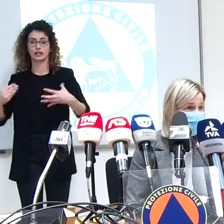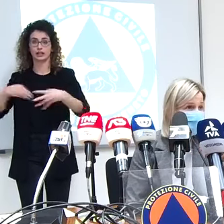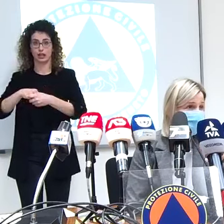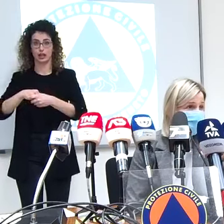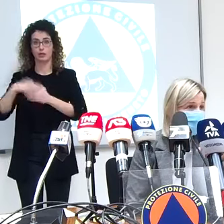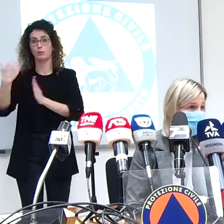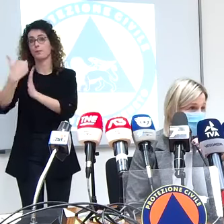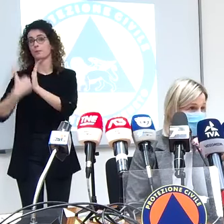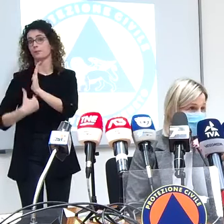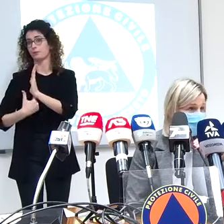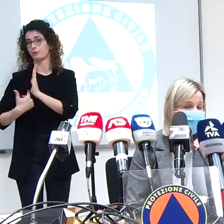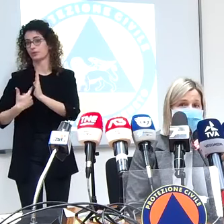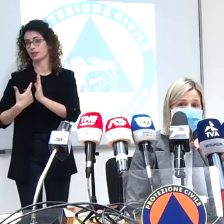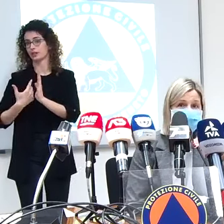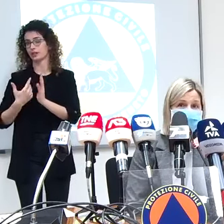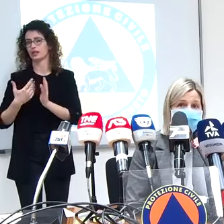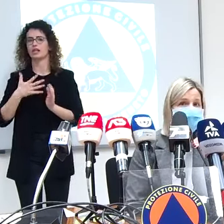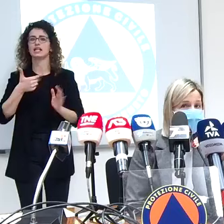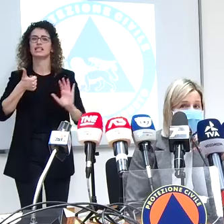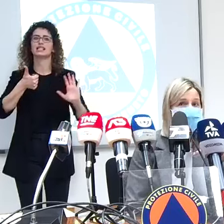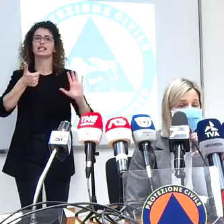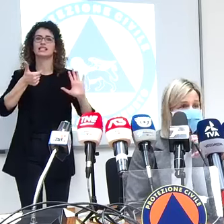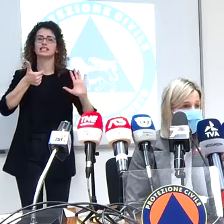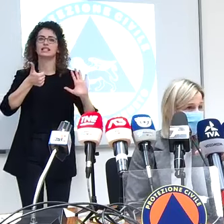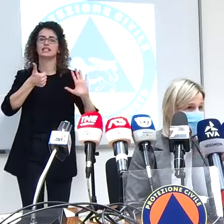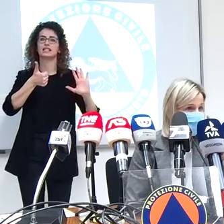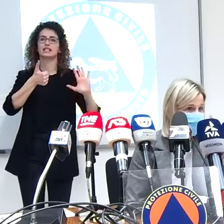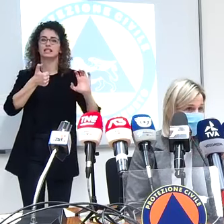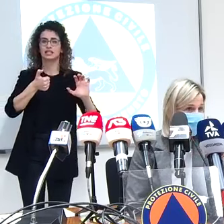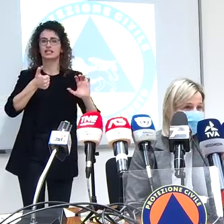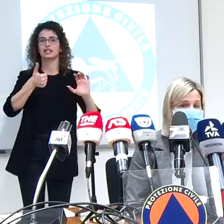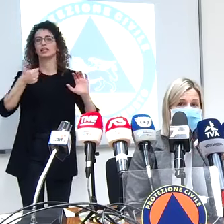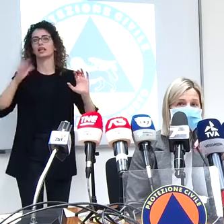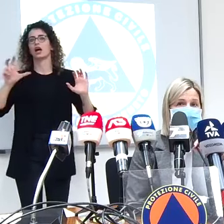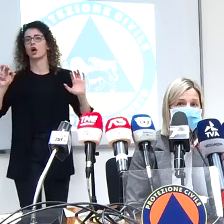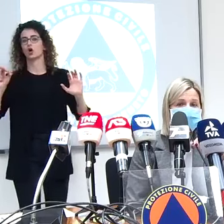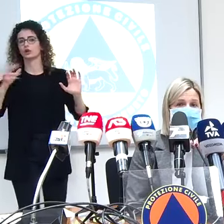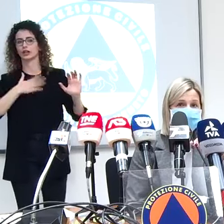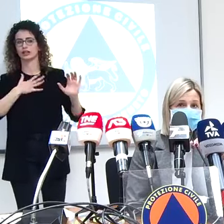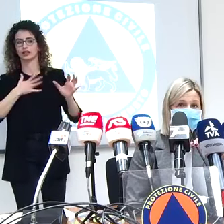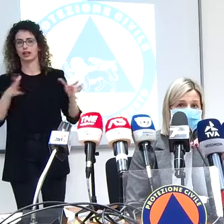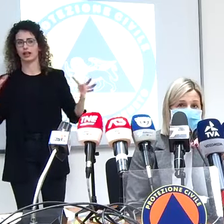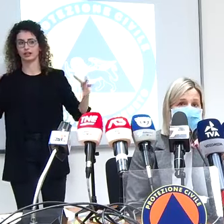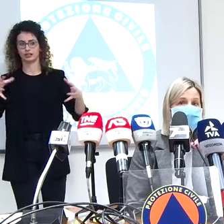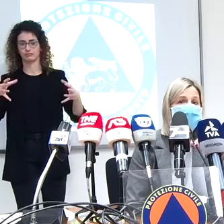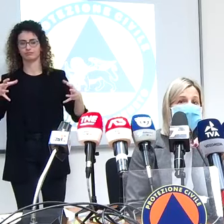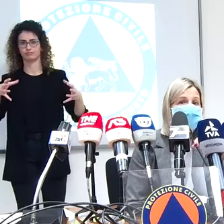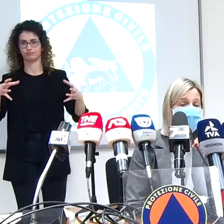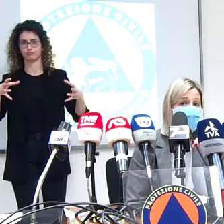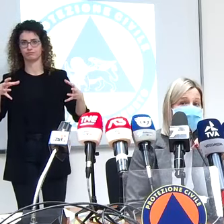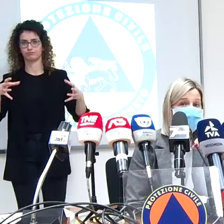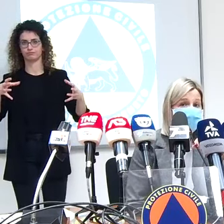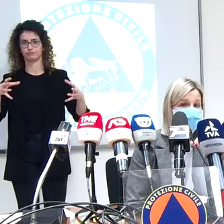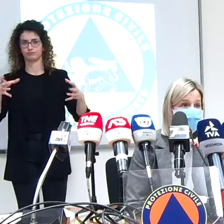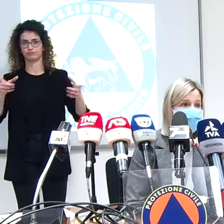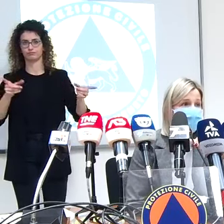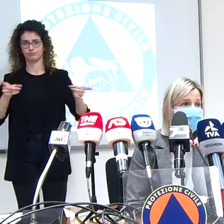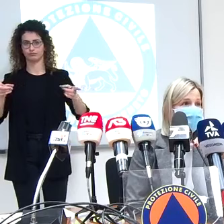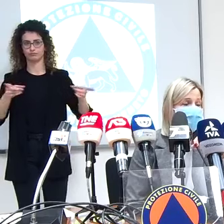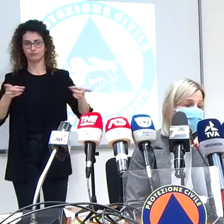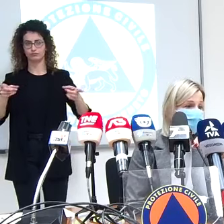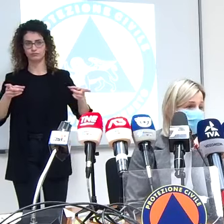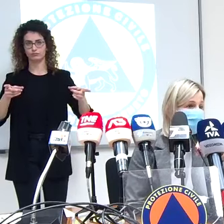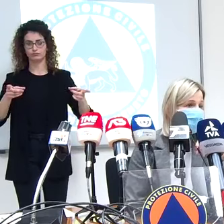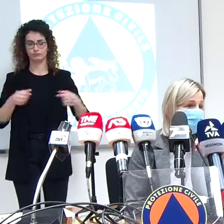ossia 60-70 anni 60-80 anni scusatemi i 20 anni che ci mancano di estendere anche a questi